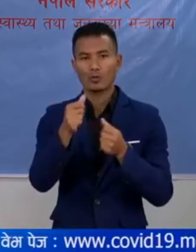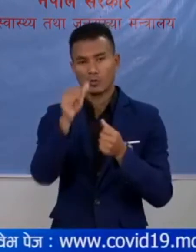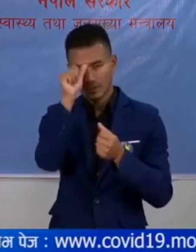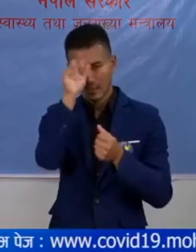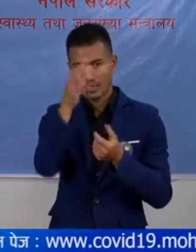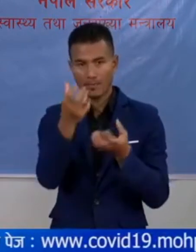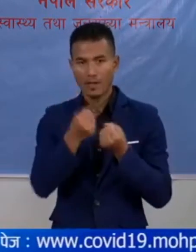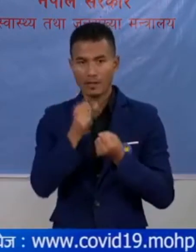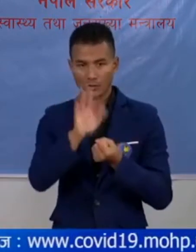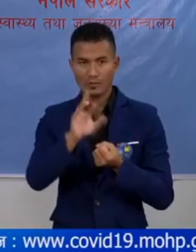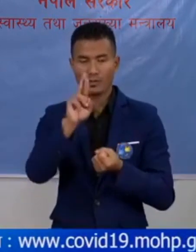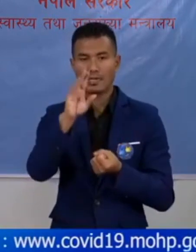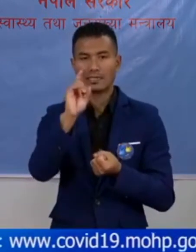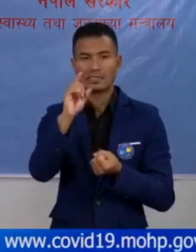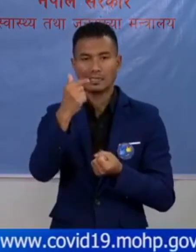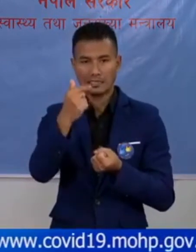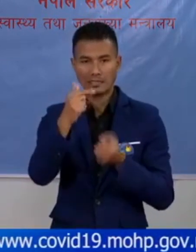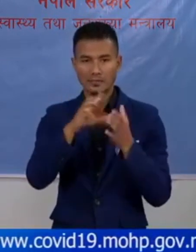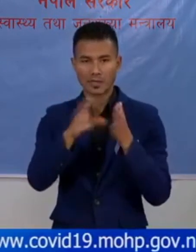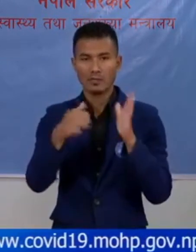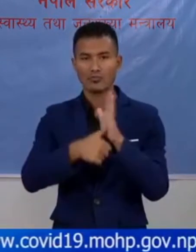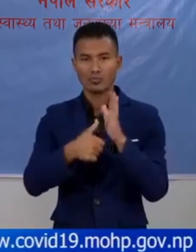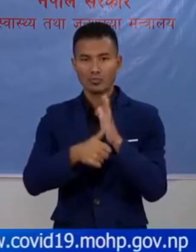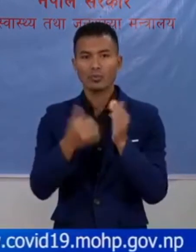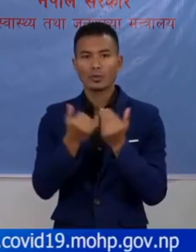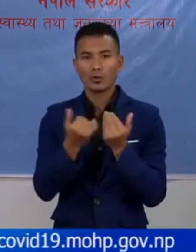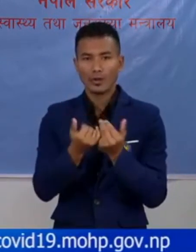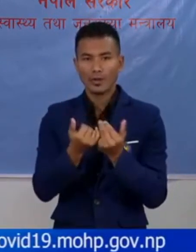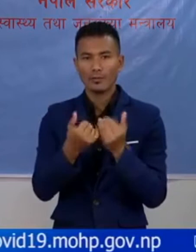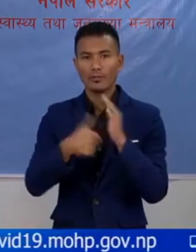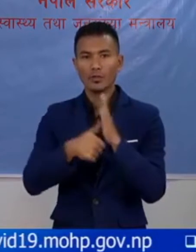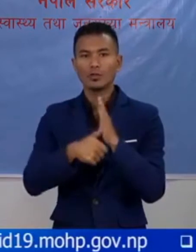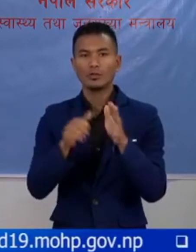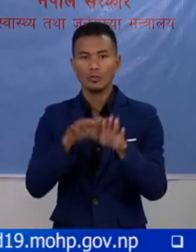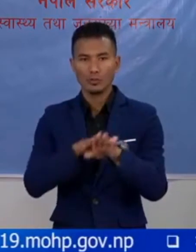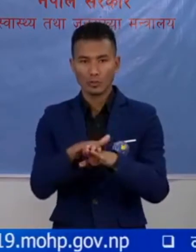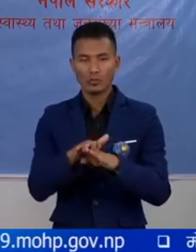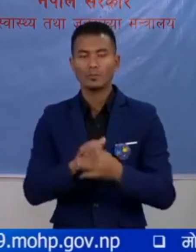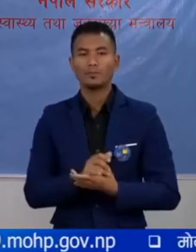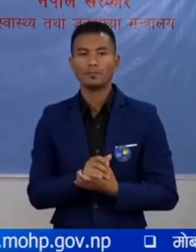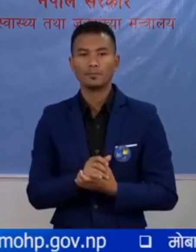रहन छा तेले गरदा यो आडेटी विदिवाट प्रयोगरिने परिक्षेन अरू